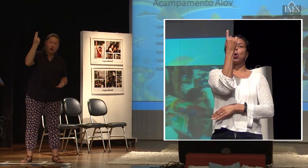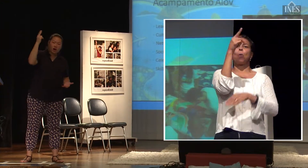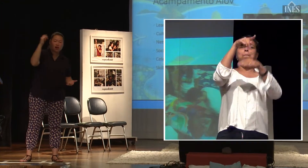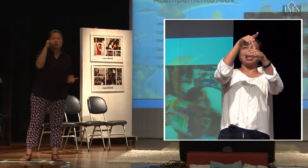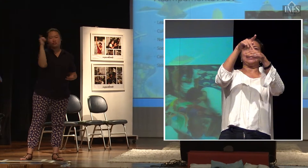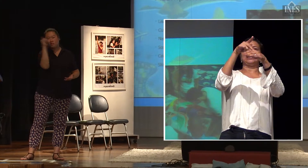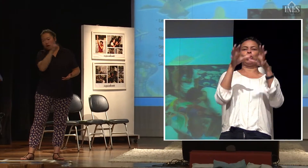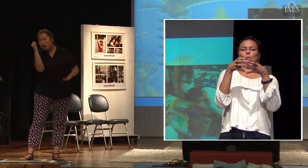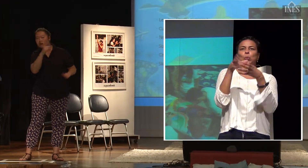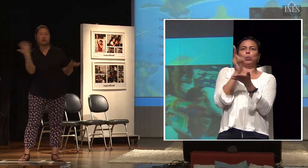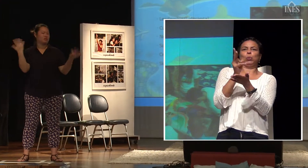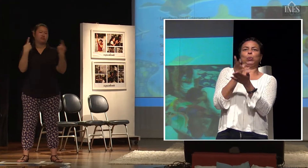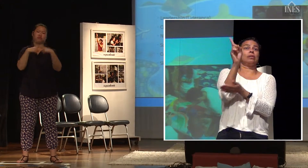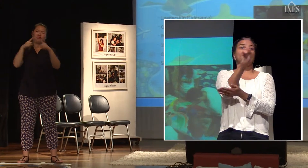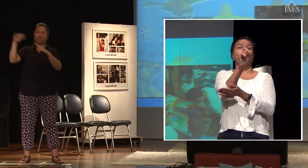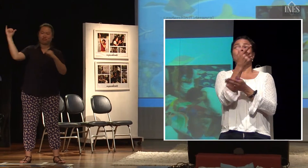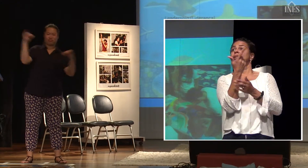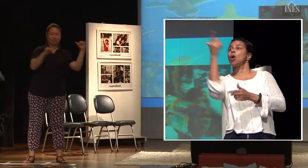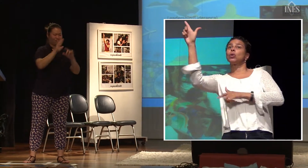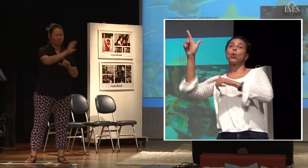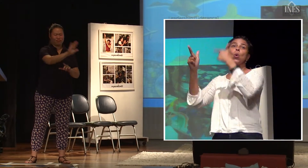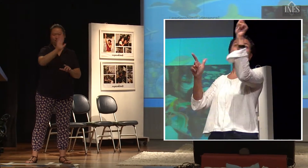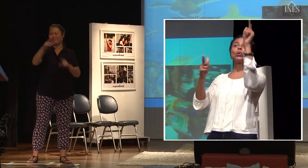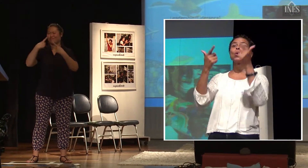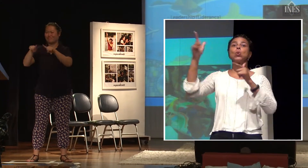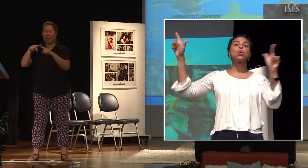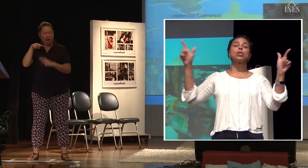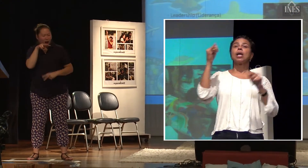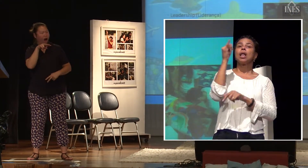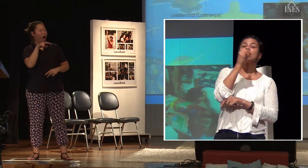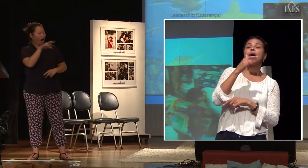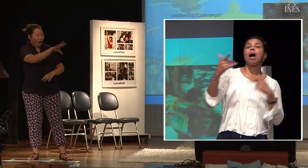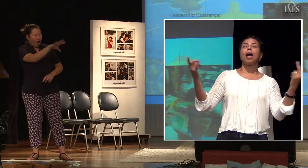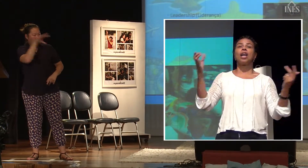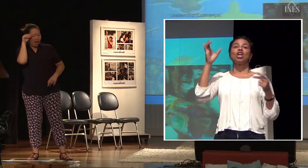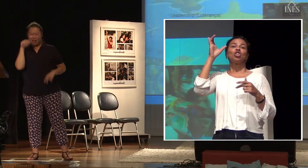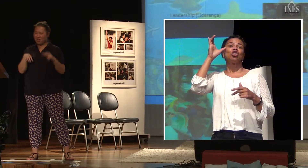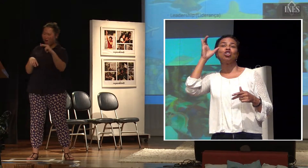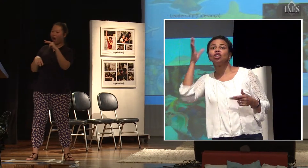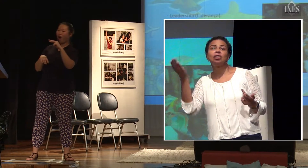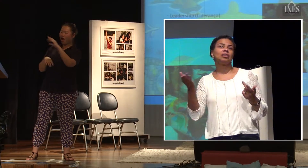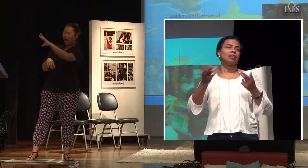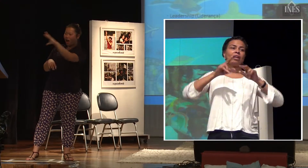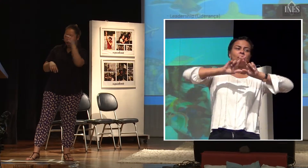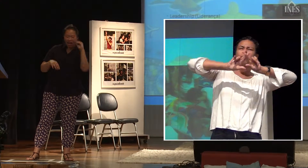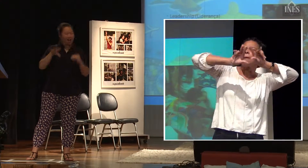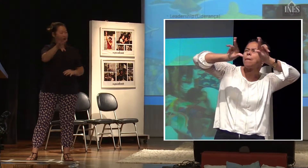a gente tem crianças e jovens da Nova Zelândia, da Itália, da China, de vários lugares diferentes, eles começam a perceber e